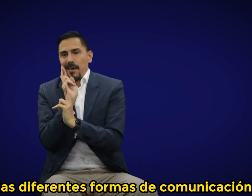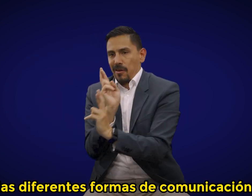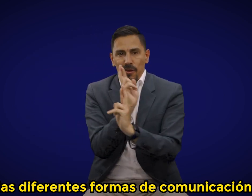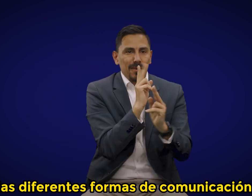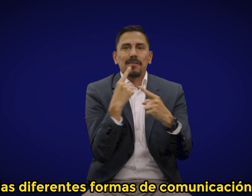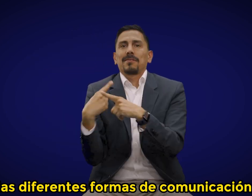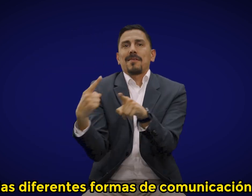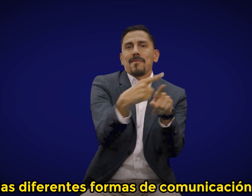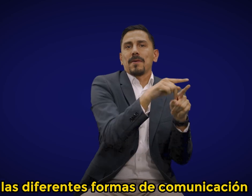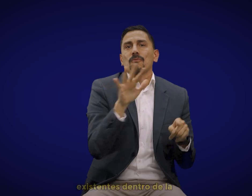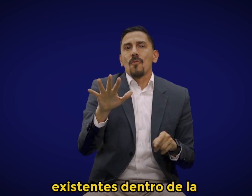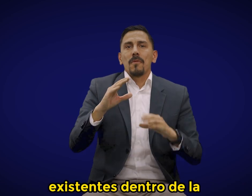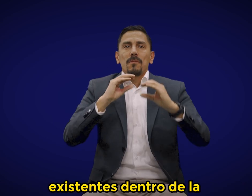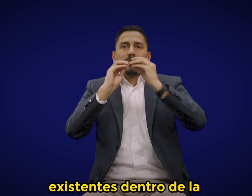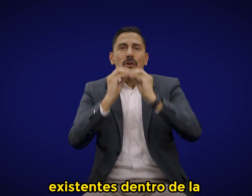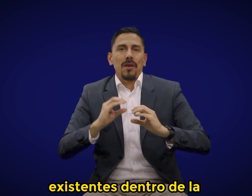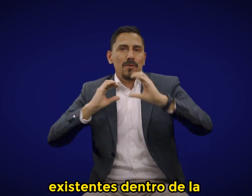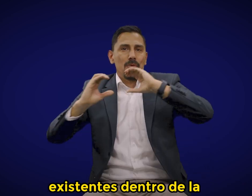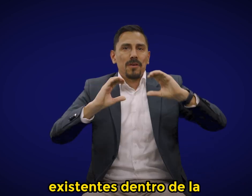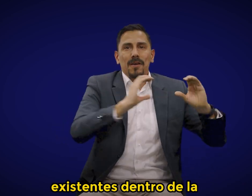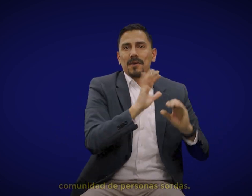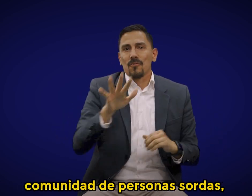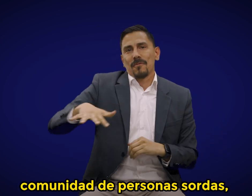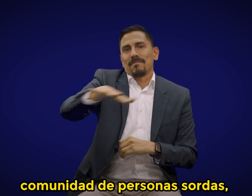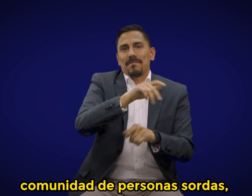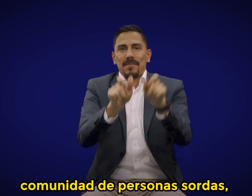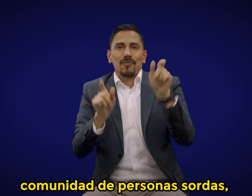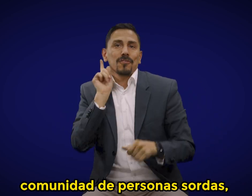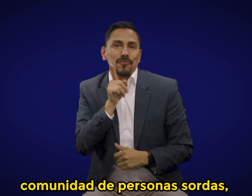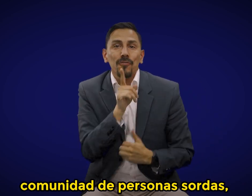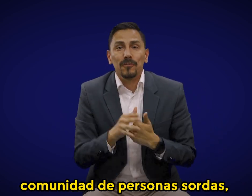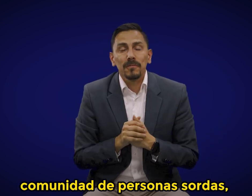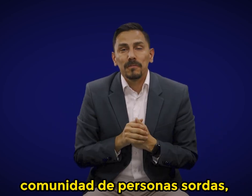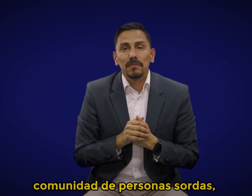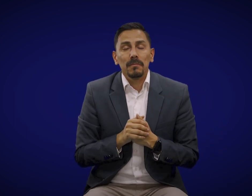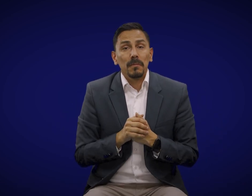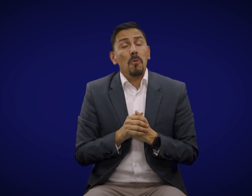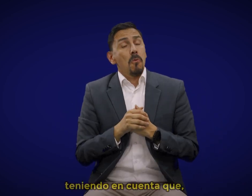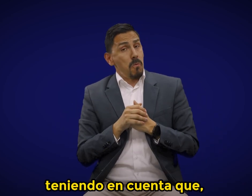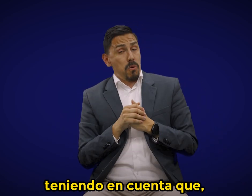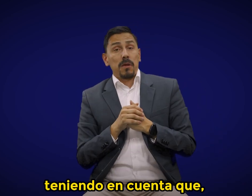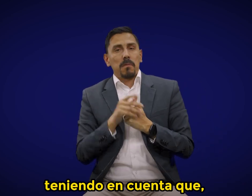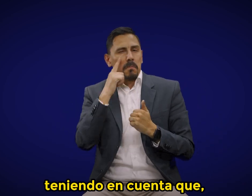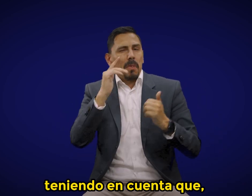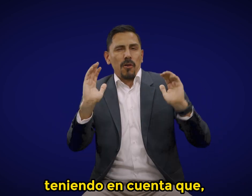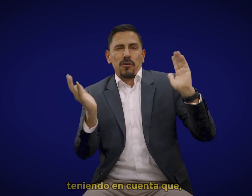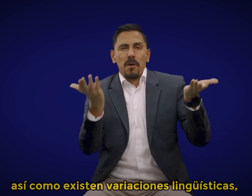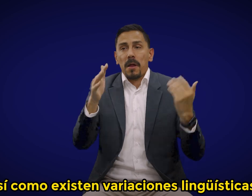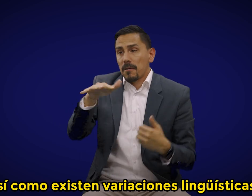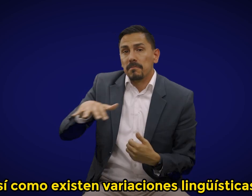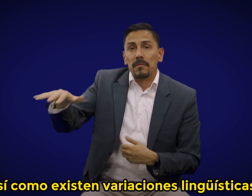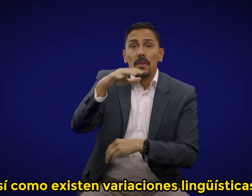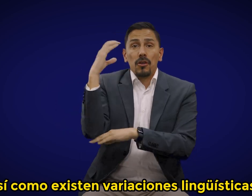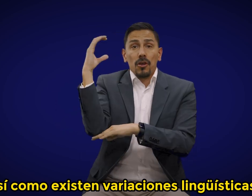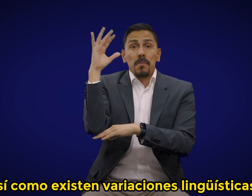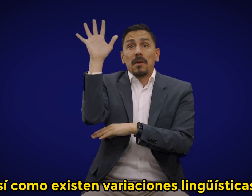formas de comunicación existentes dentro de la comunidad de personas sordas, teniendo en cuenta que así como existen variaciones